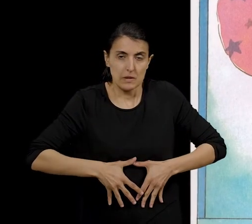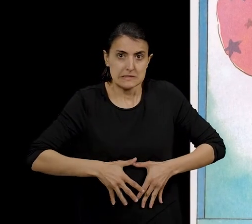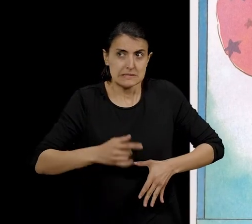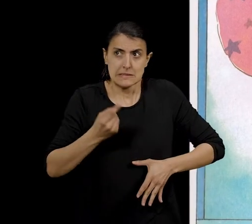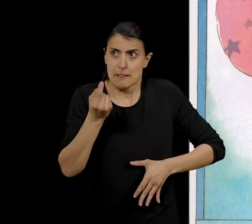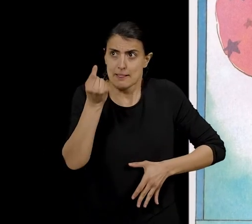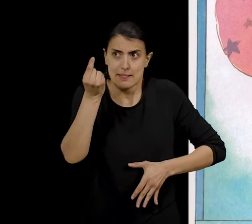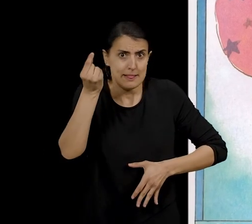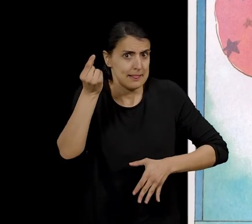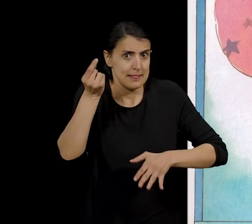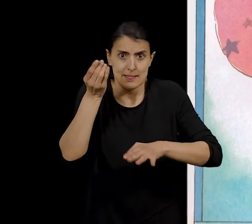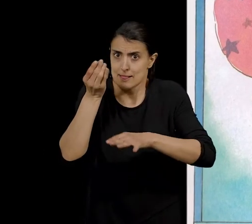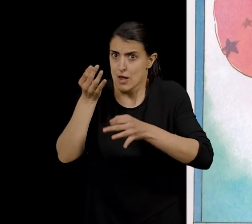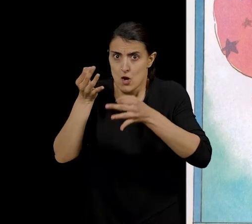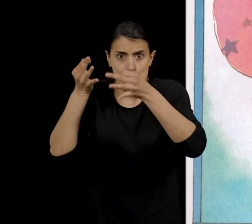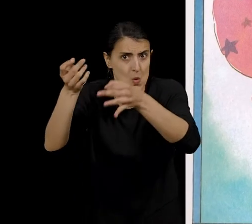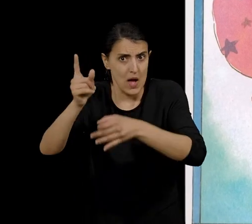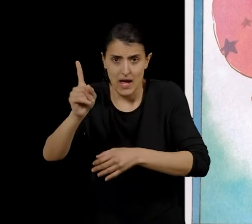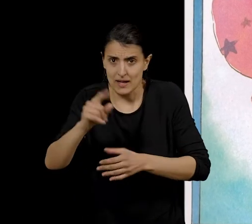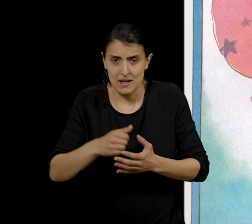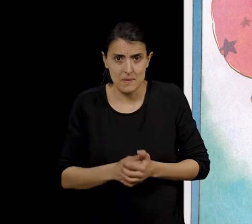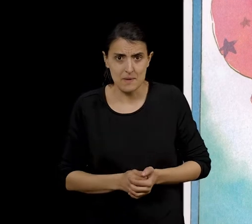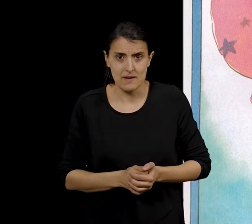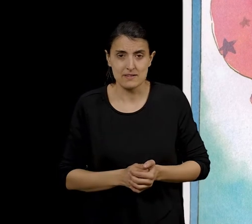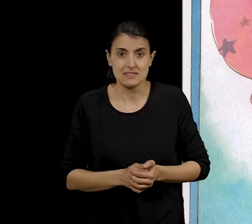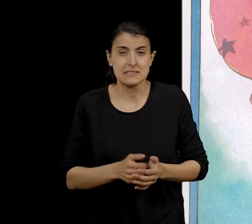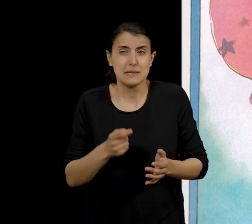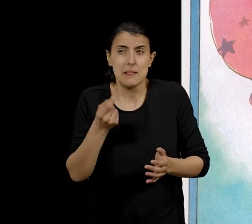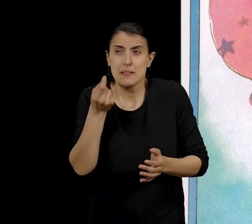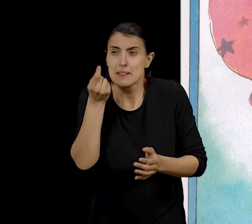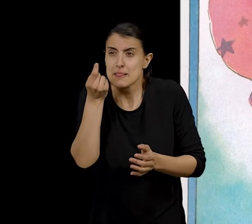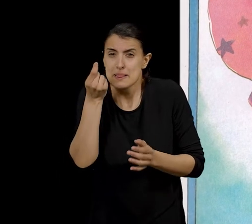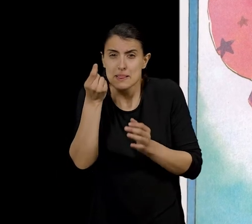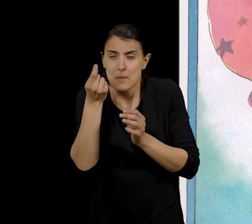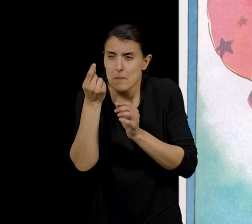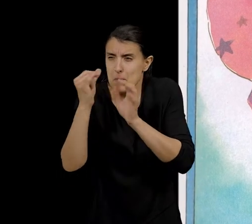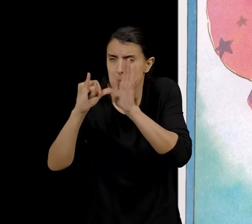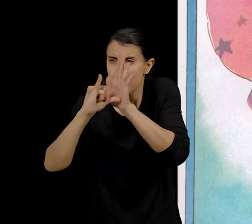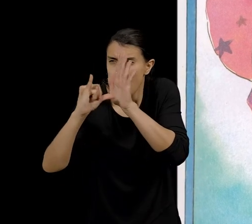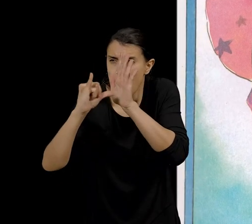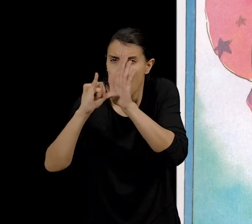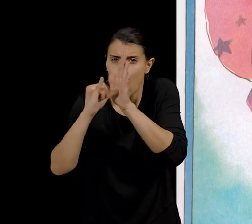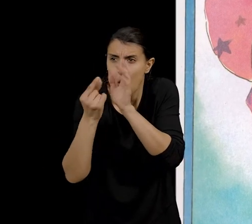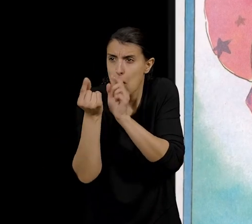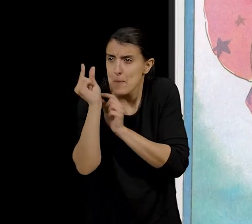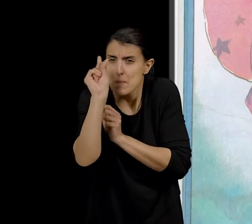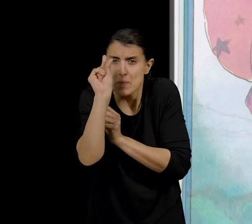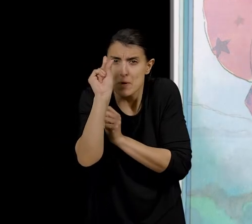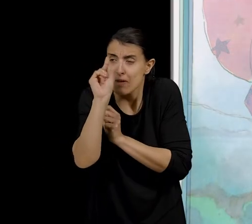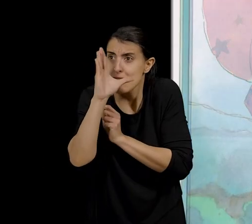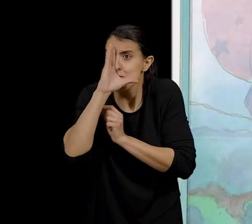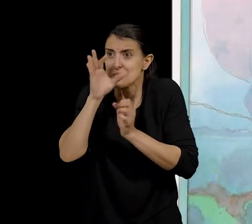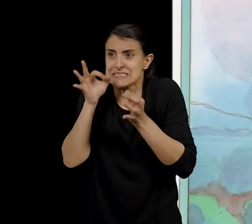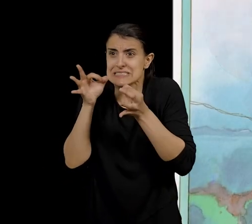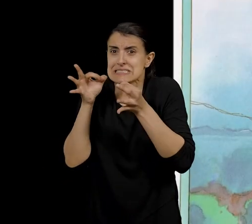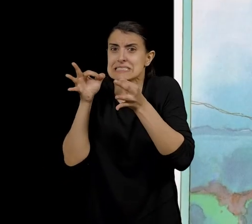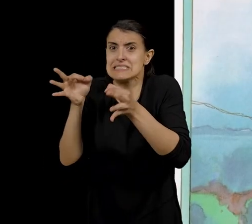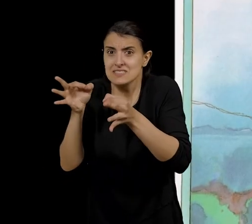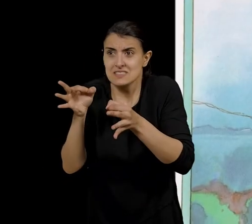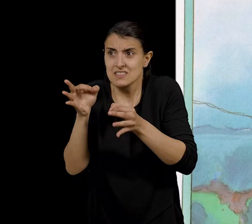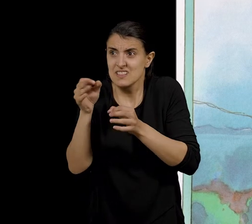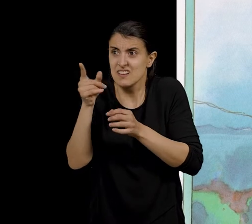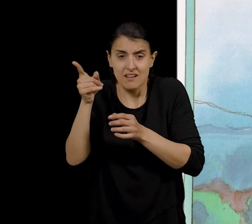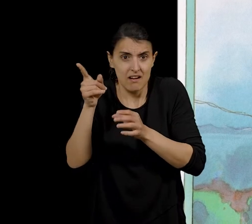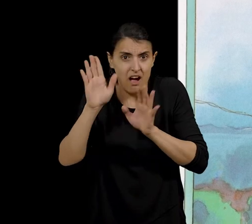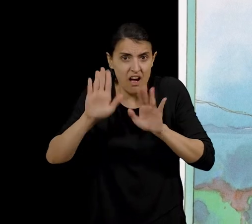que per poc no tindré prou fil, va dir l'aranya, quan just li faltaven dos pams per arribar a la lluna. Per un parell de